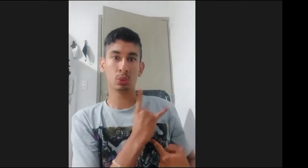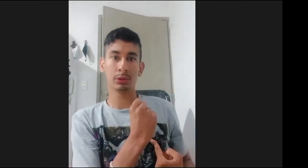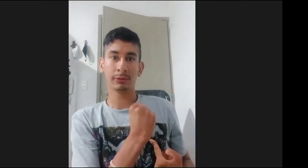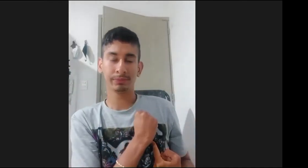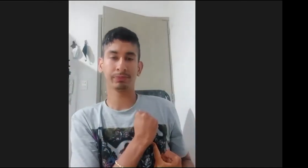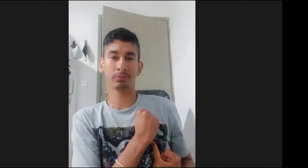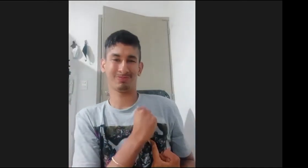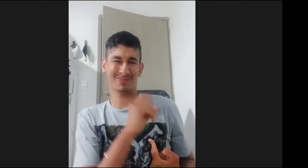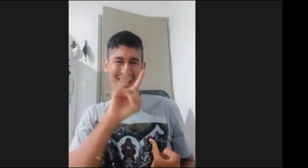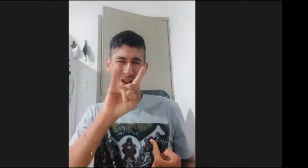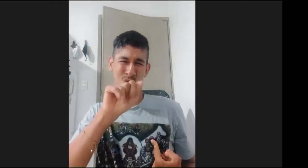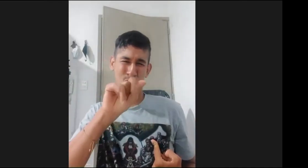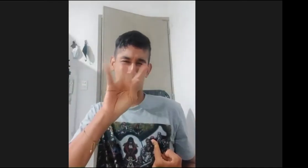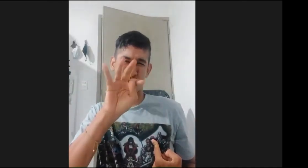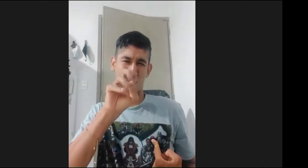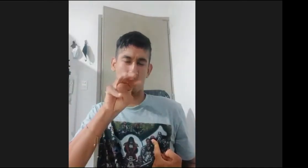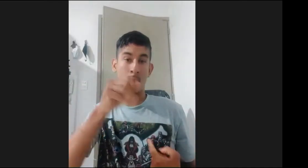aquí memorando es